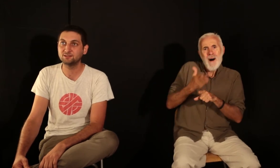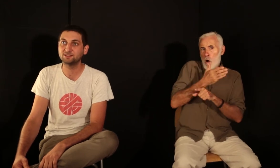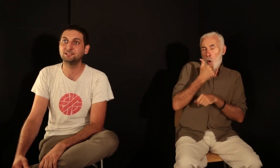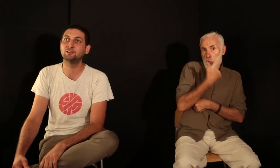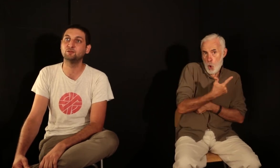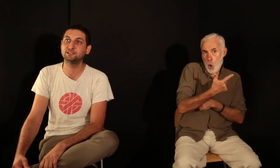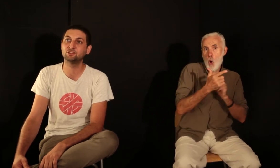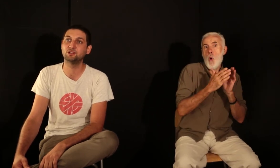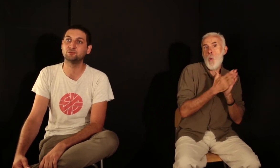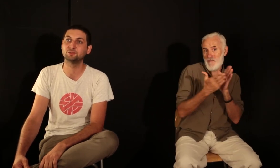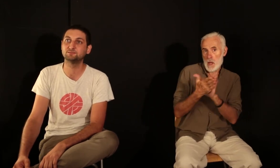» et « Le visage de la lutte ».